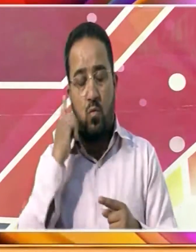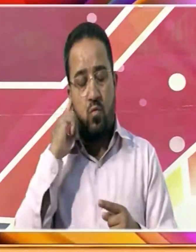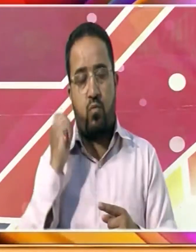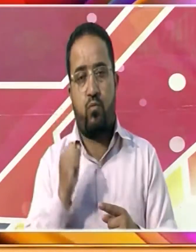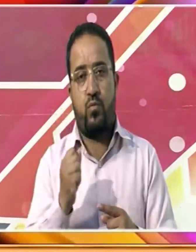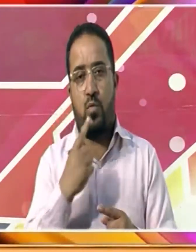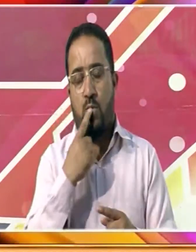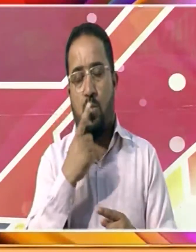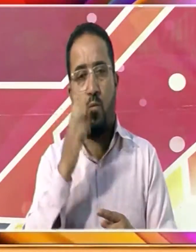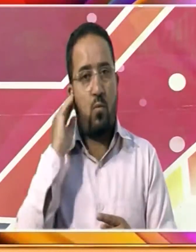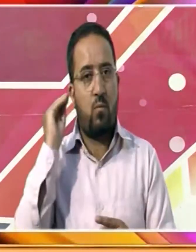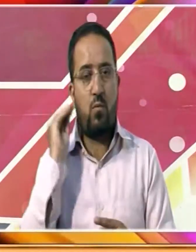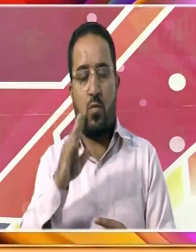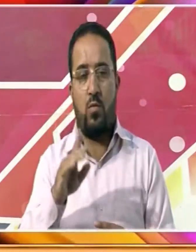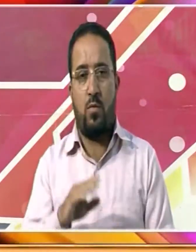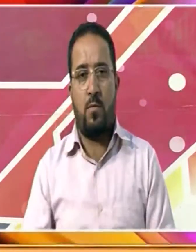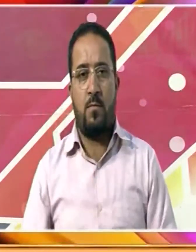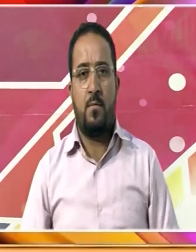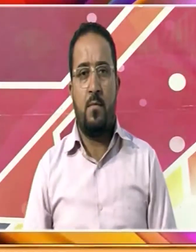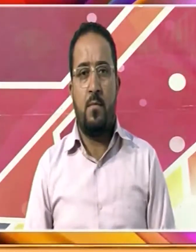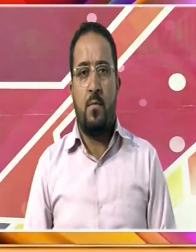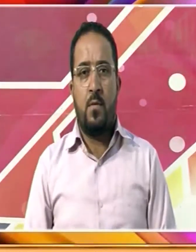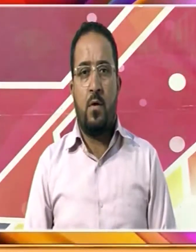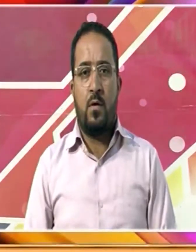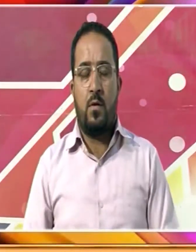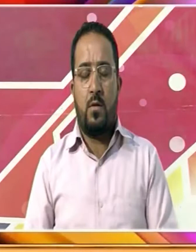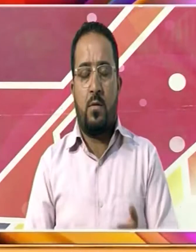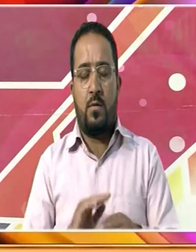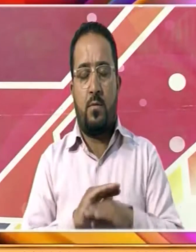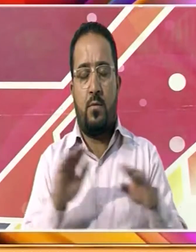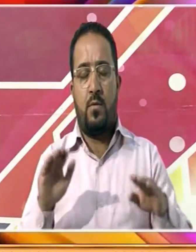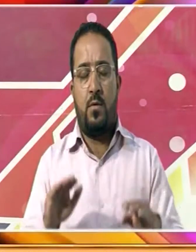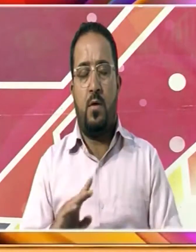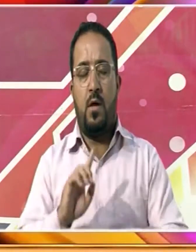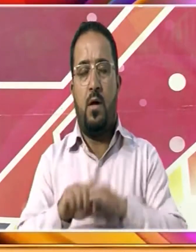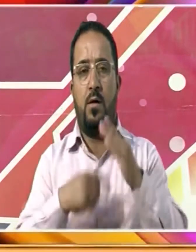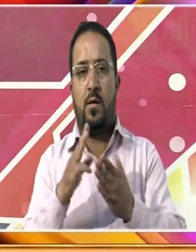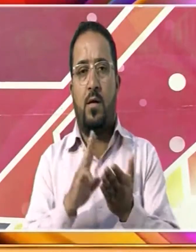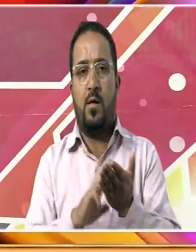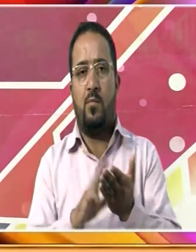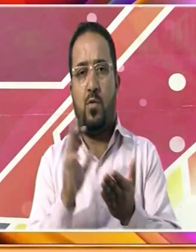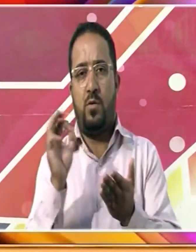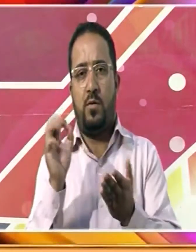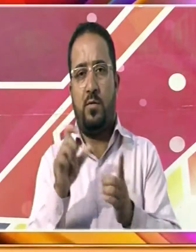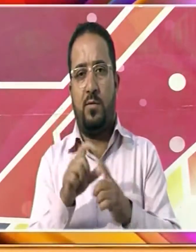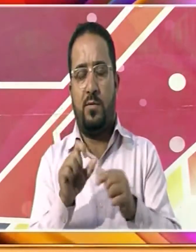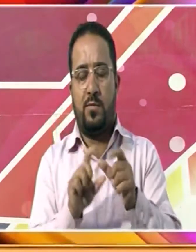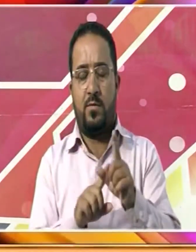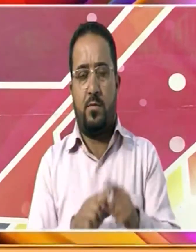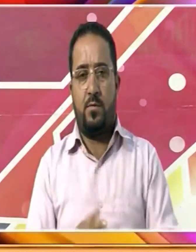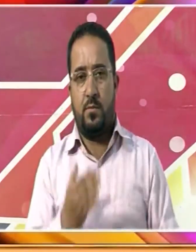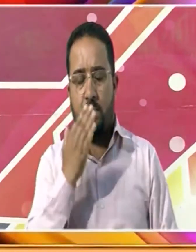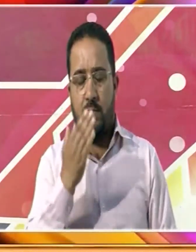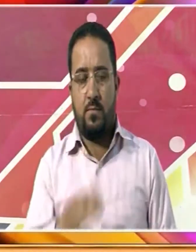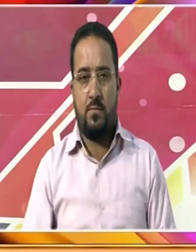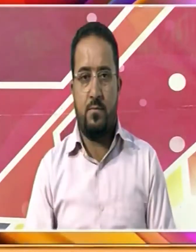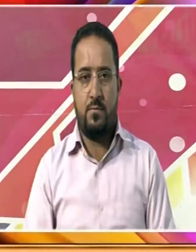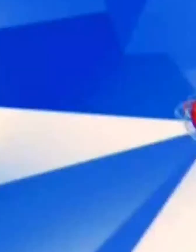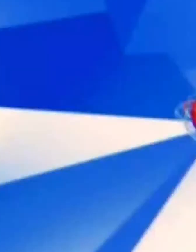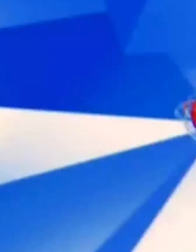اہمیت باور کرائی اس کے ساتھ یہ خبر نمہ ختم ہوا آپ سے اجازت چاہیں گے اللہ حافظ